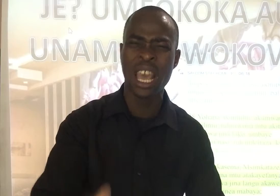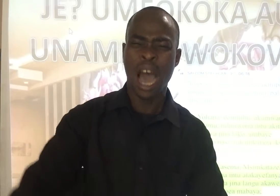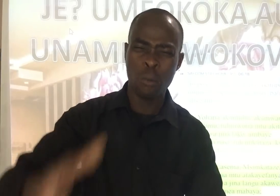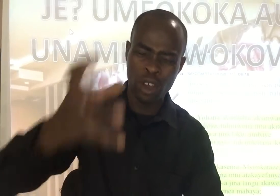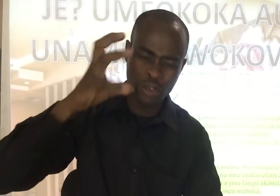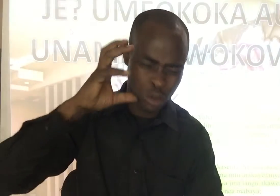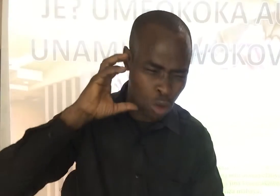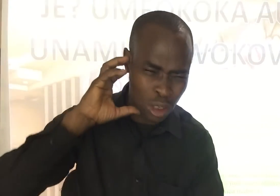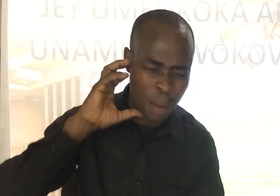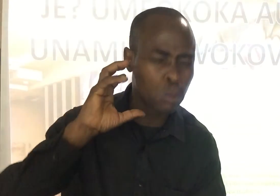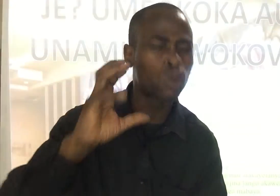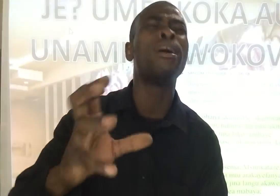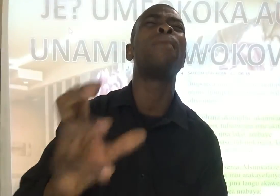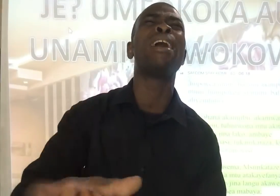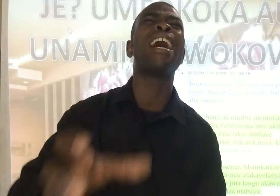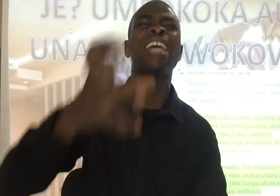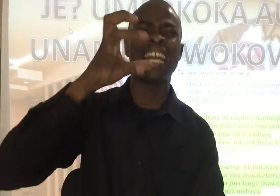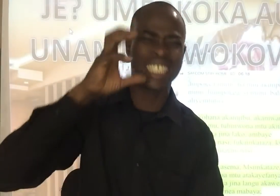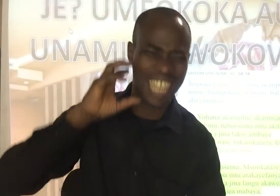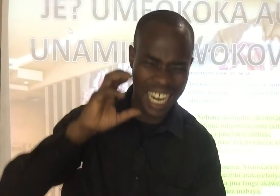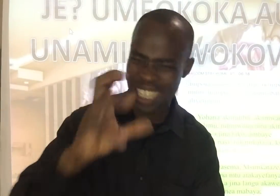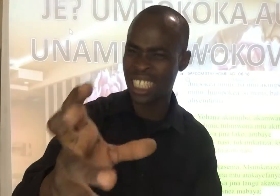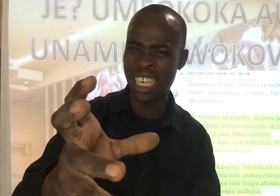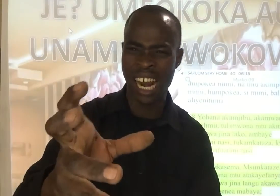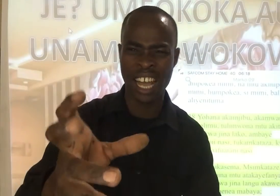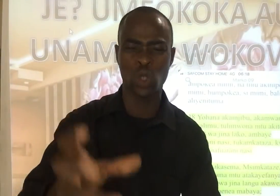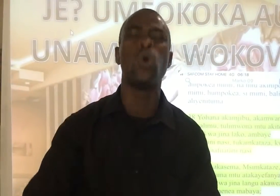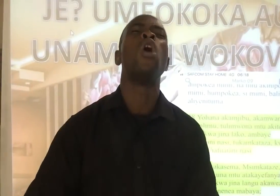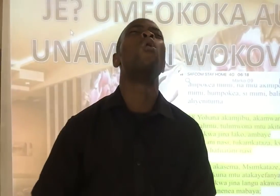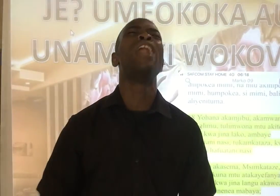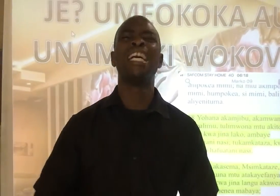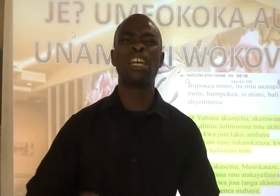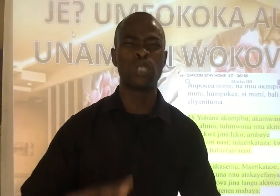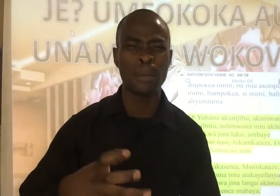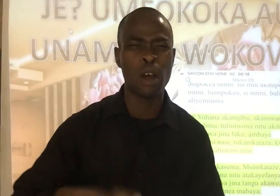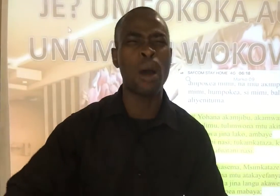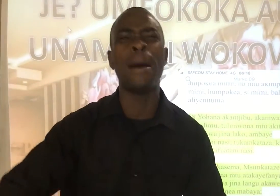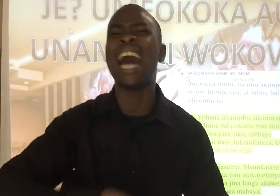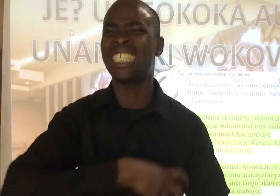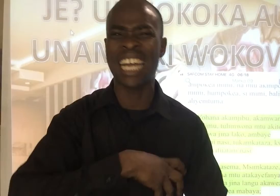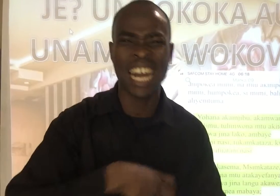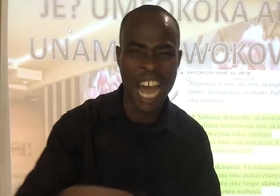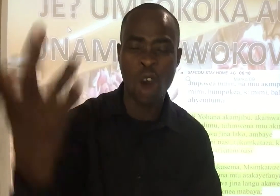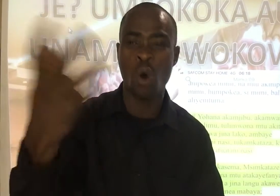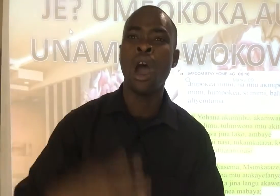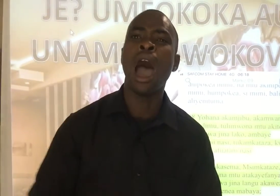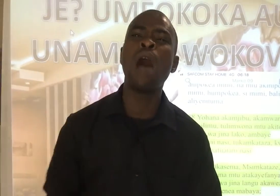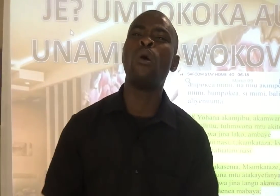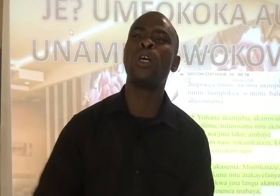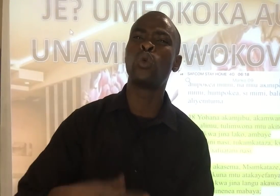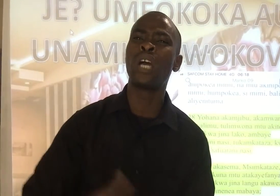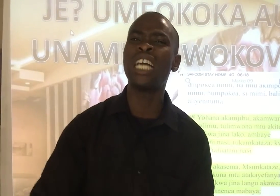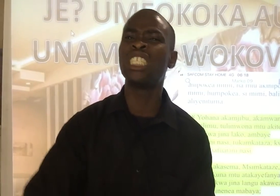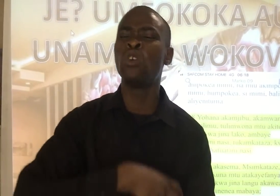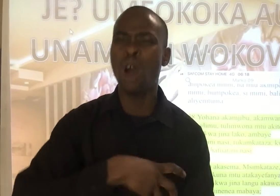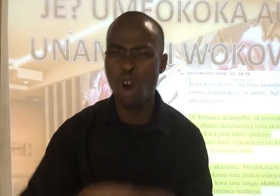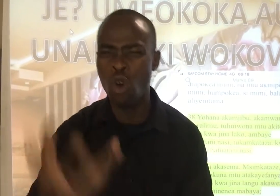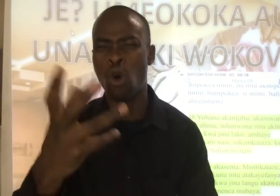Amu ukikuta mtu barabarani Anaditangaza jina la Yesu Unaanza kusema kwamba Achana nao Hawa wachungaji ni waongo